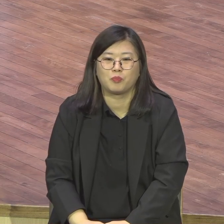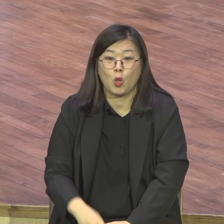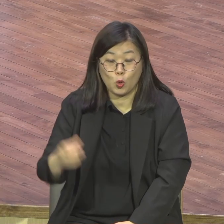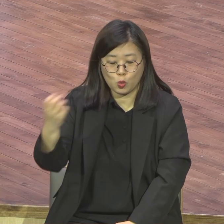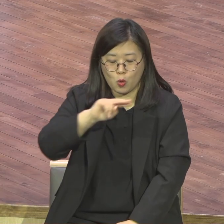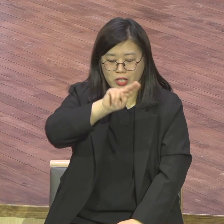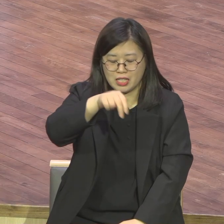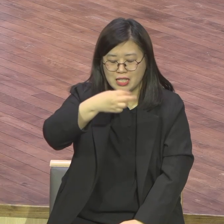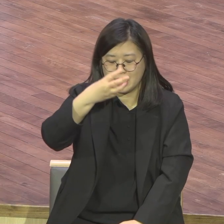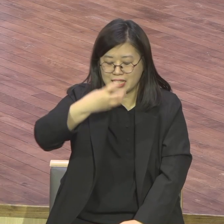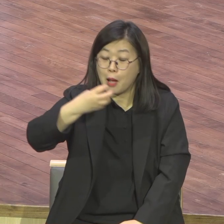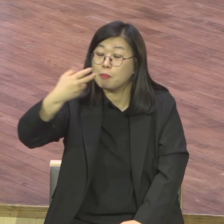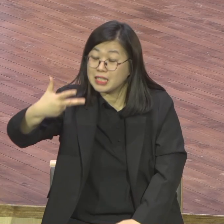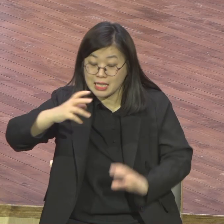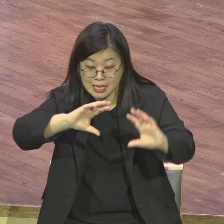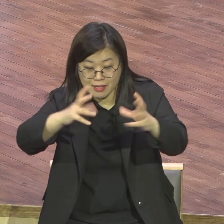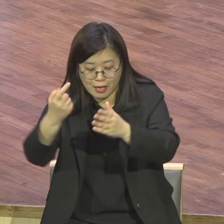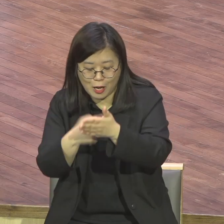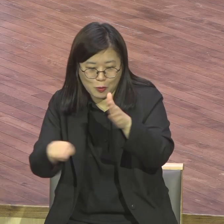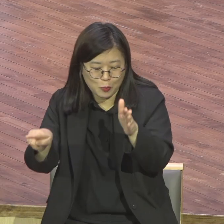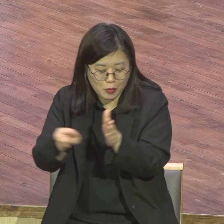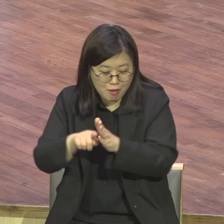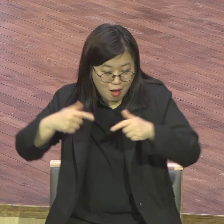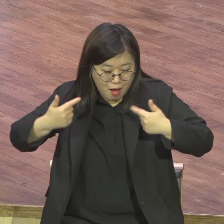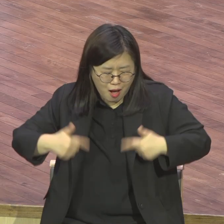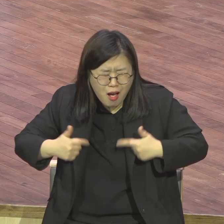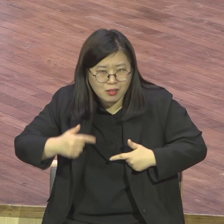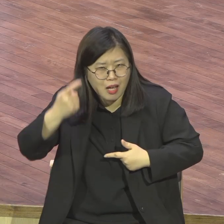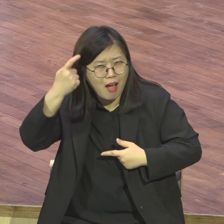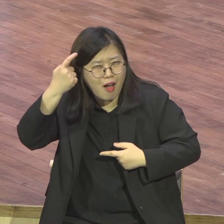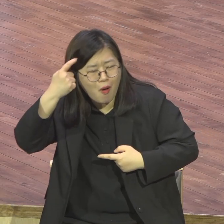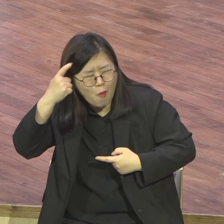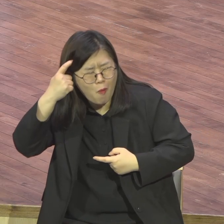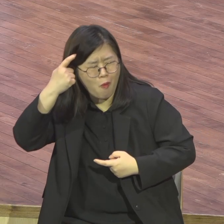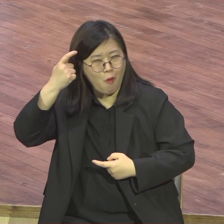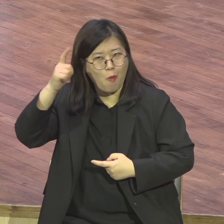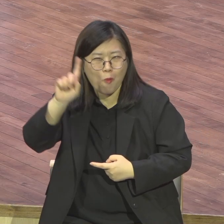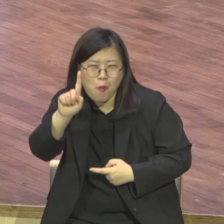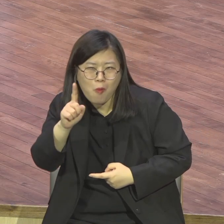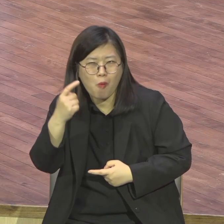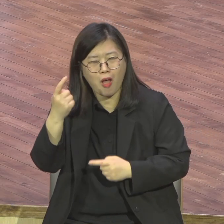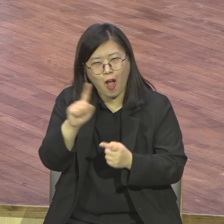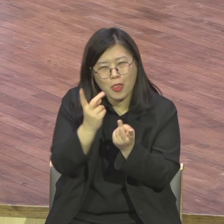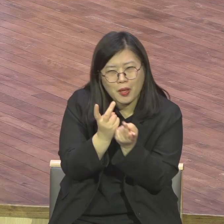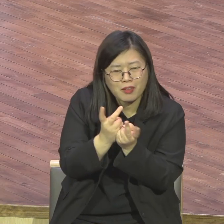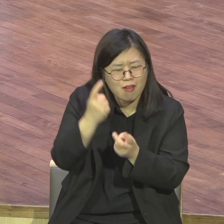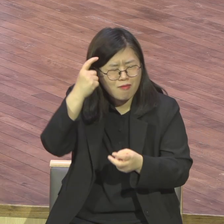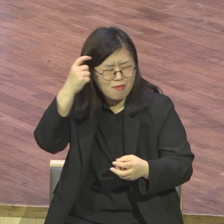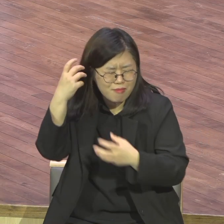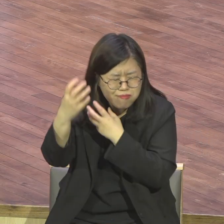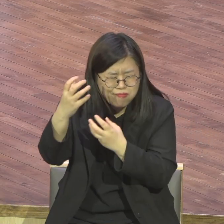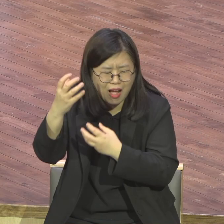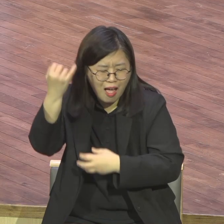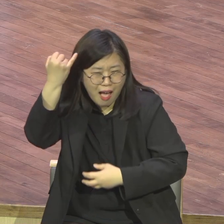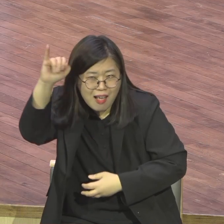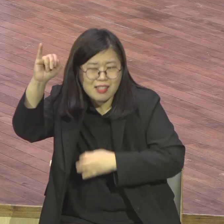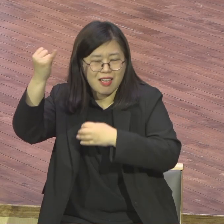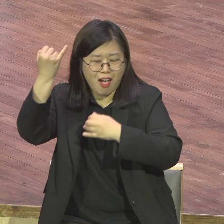축제되기 바랍니다. 앞장선 분들이 마음이 확 열려가지고 아주 막 그냥 축제로